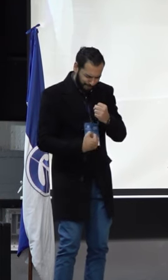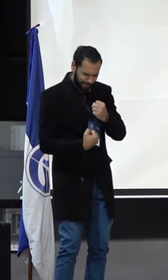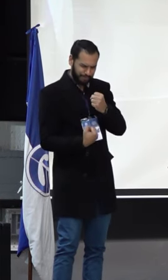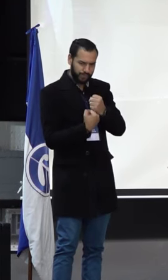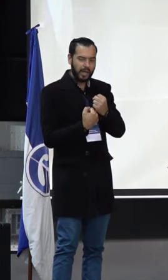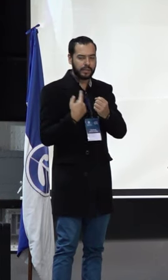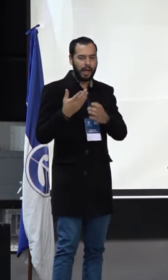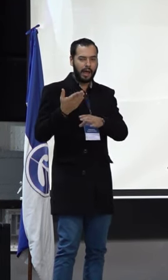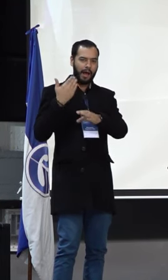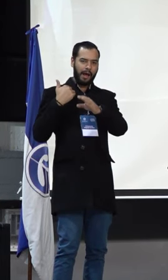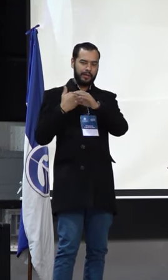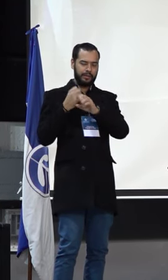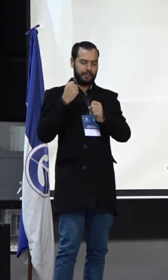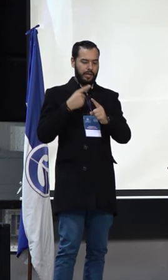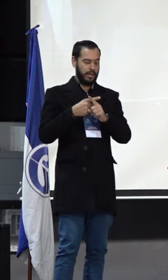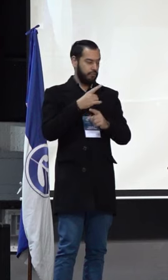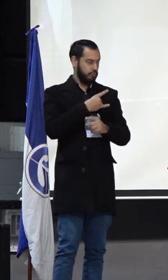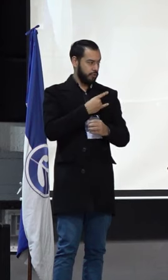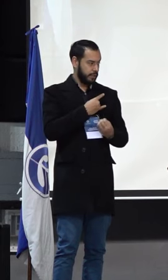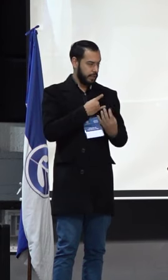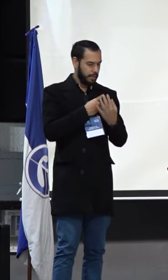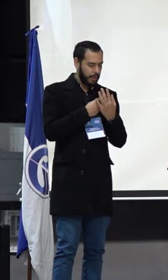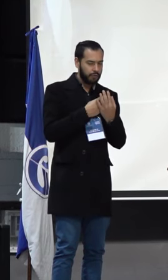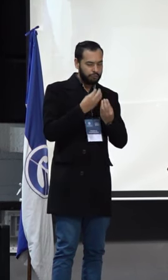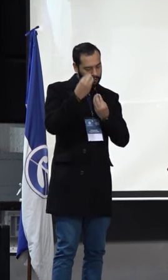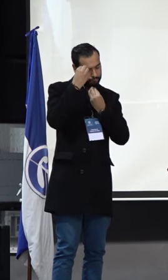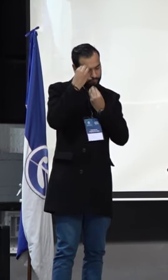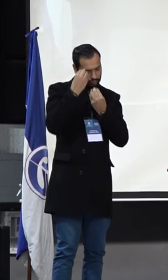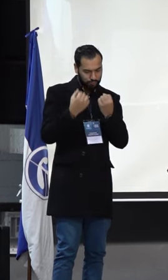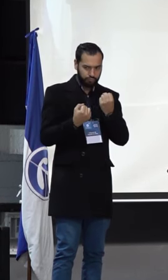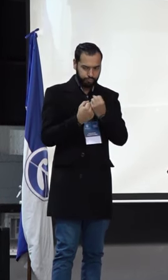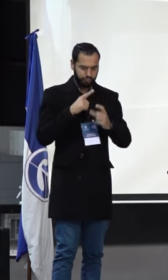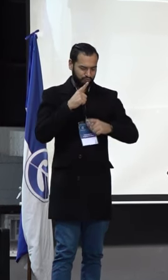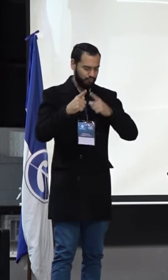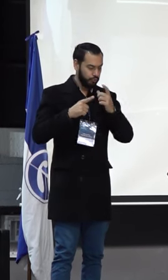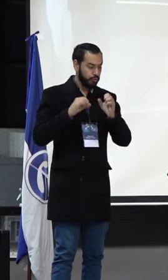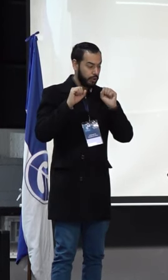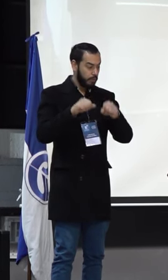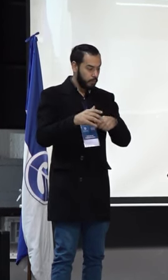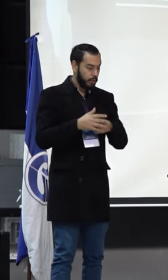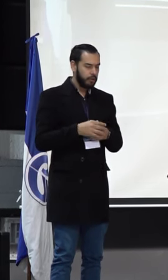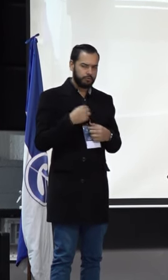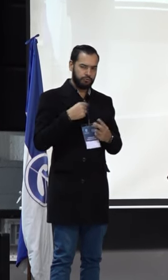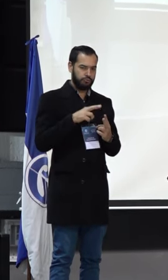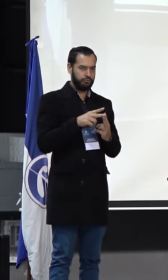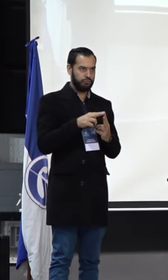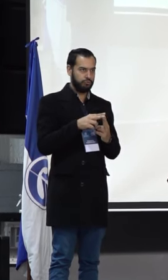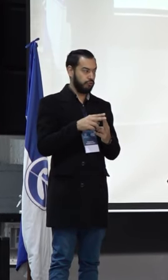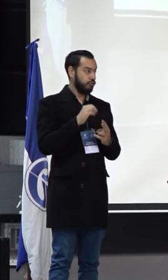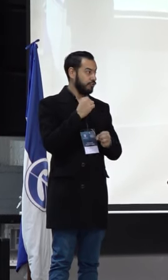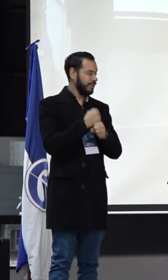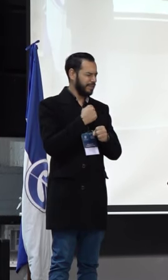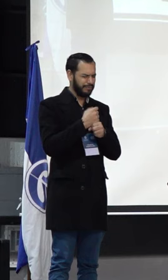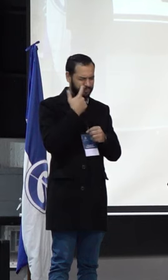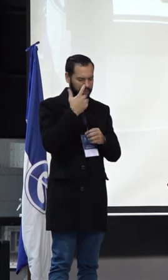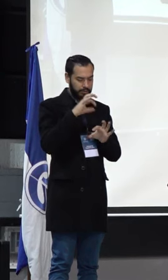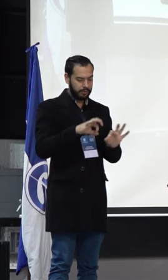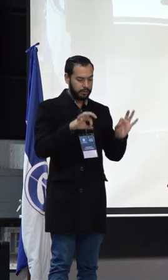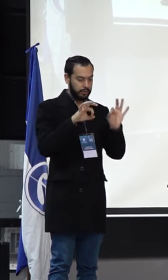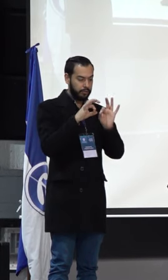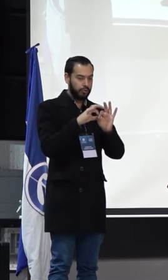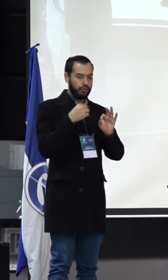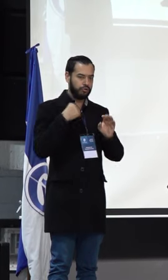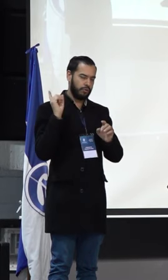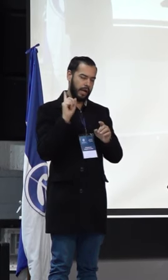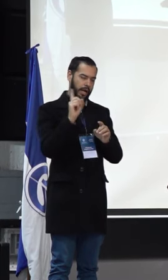nuestra calidad de estudiantes de esta universidad, me ha llevado también a dos trabajos muy importantes que desempeño dentro